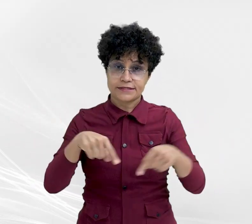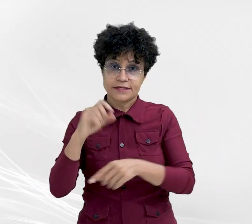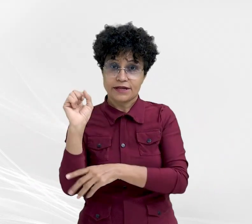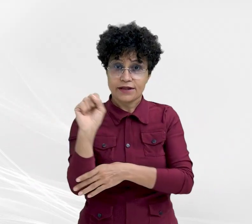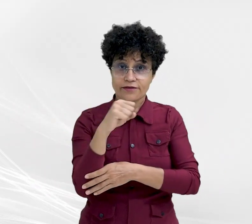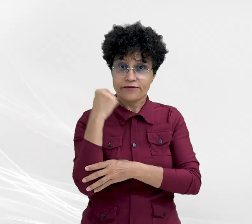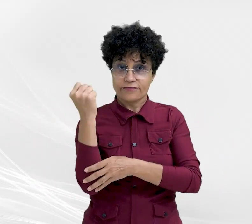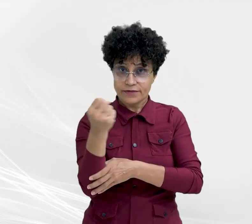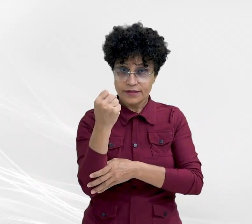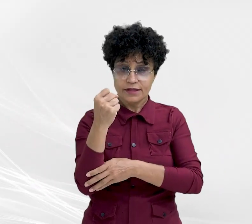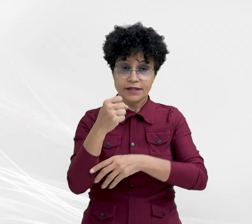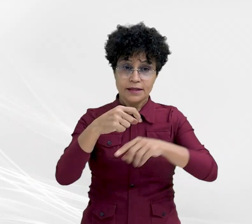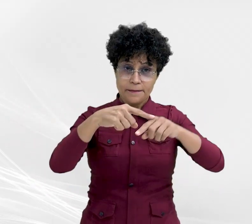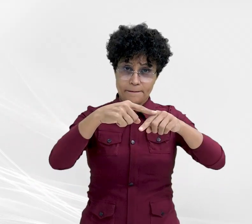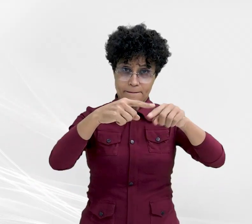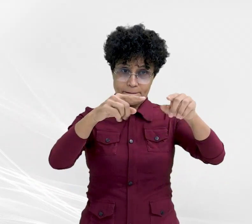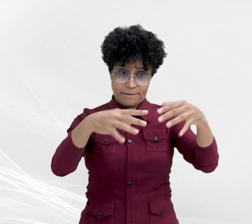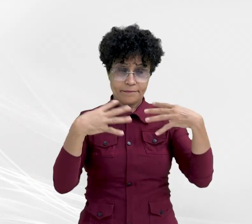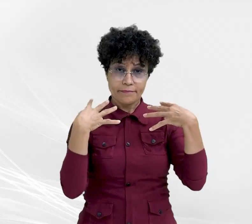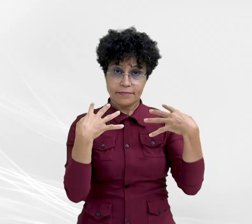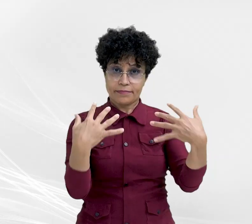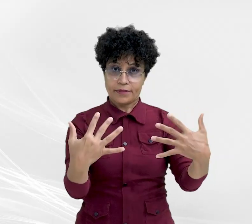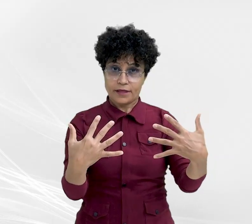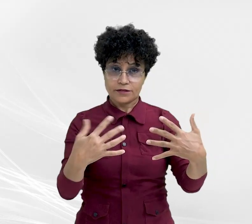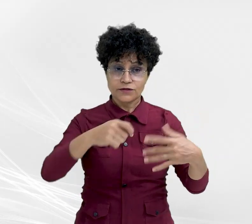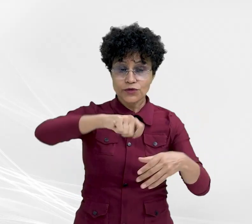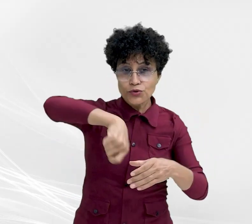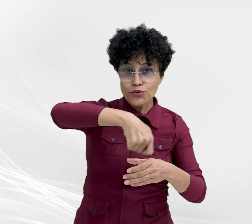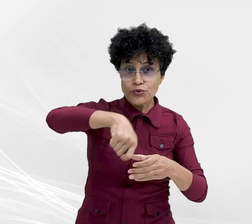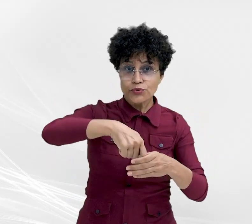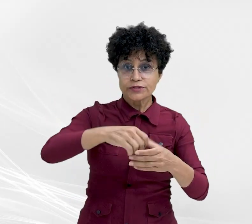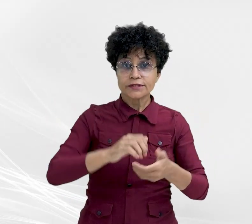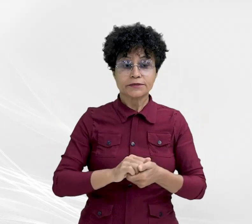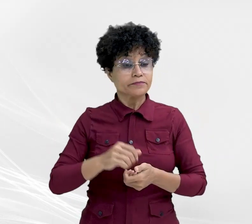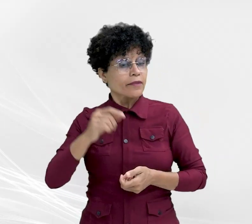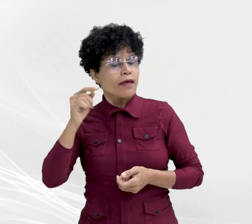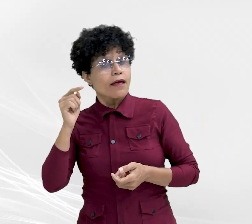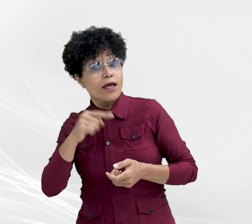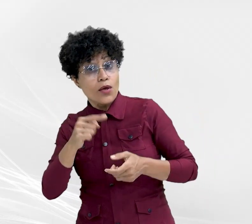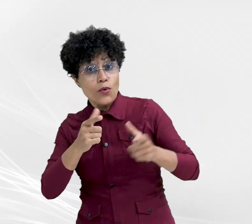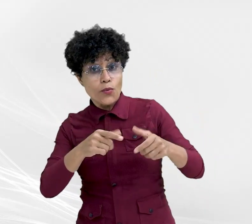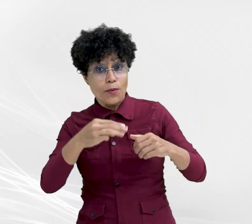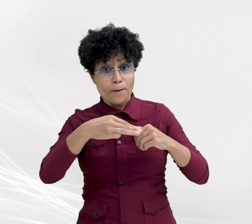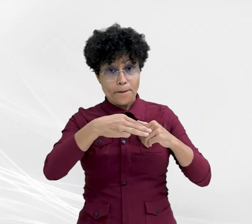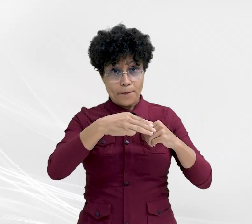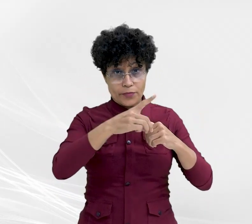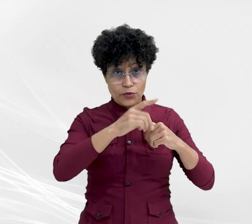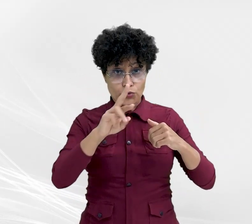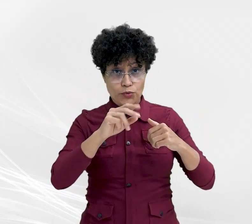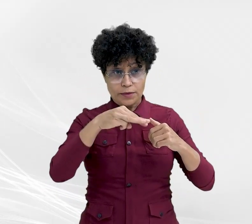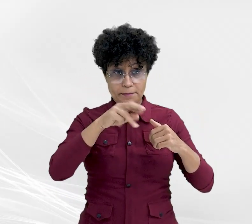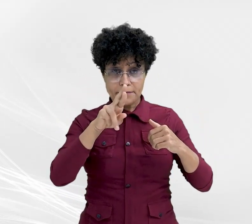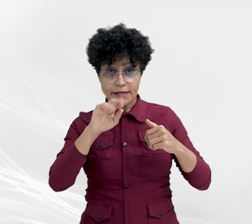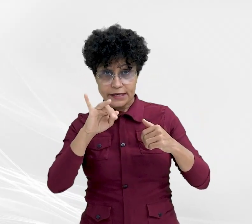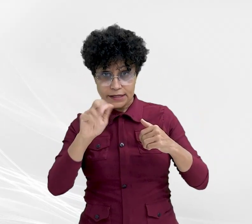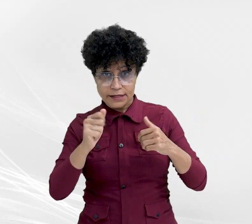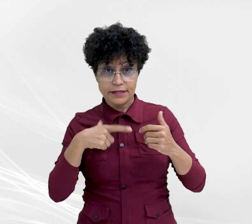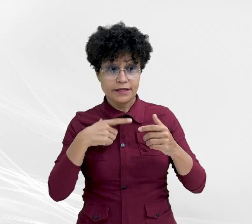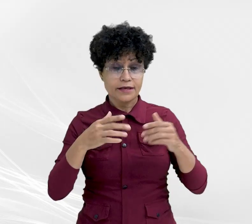cozinha. Já a primeira ala, a doutora Maria Ângela Gadelha Veras de Souza, do projeto Vila Feliz, contempla seis moradias com